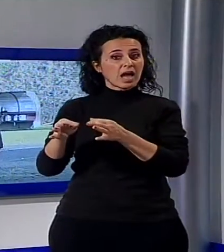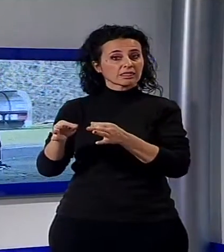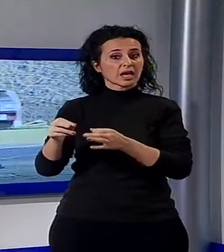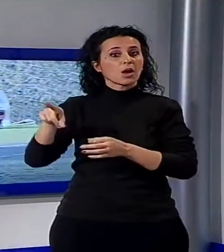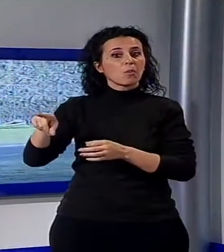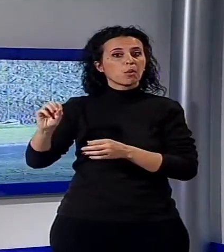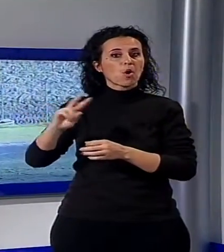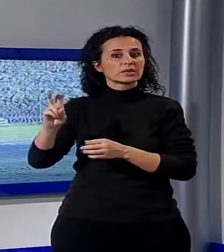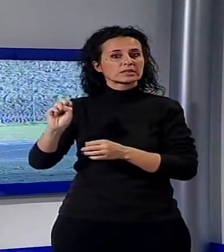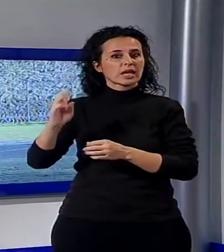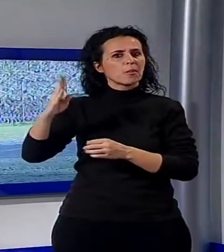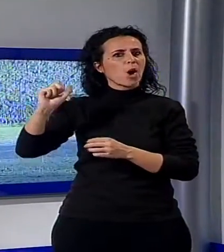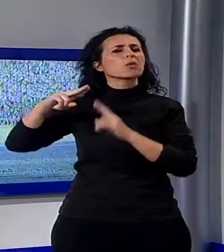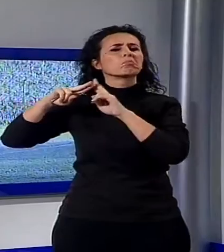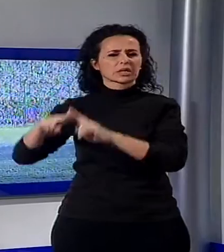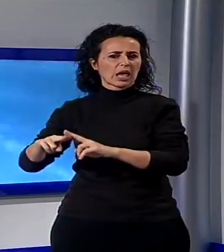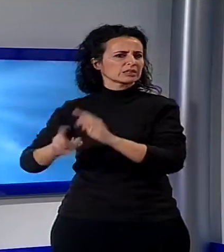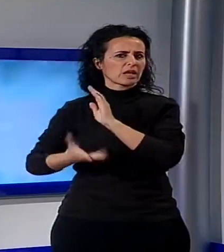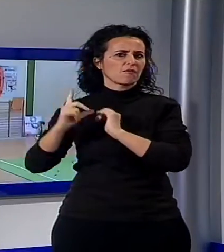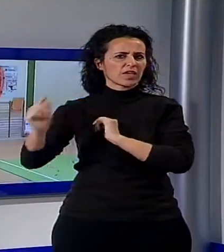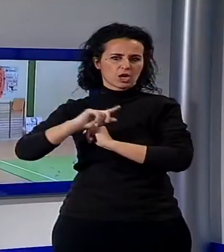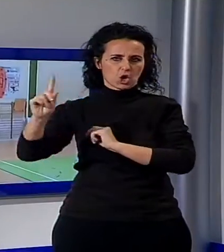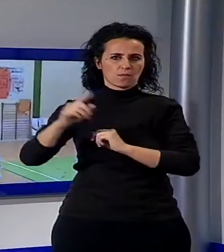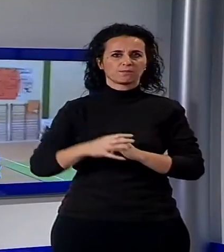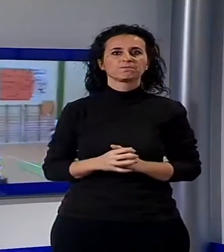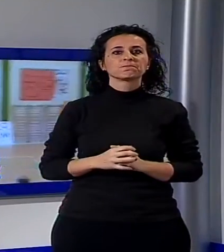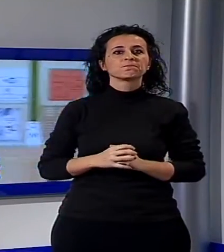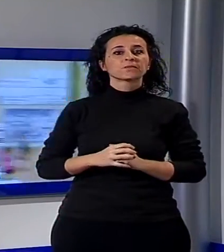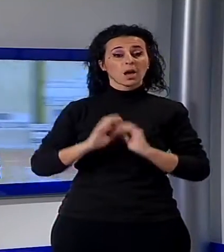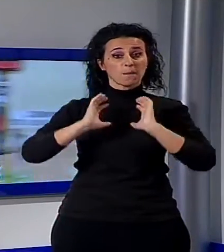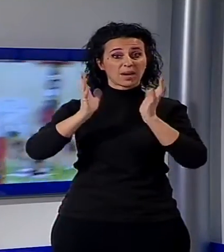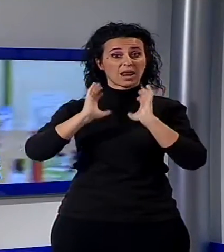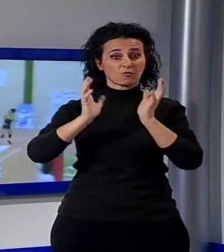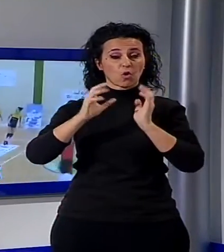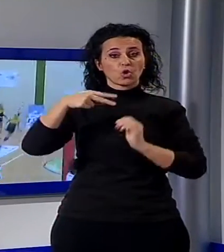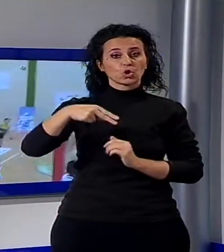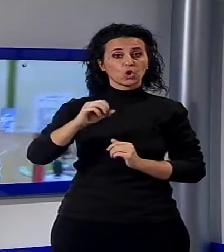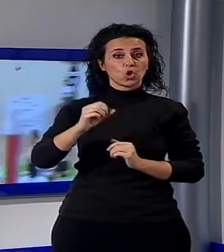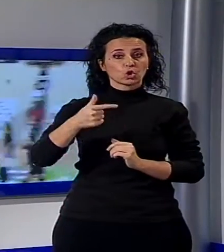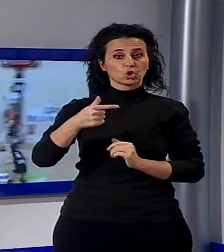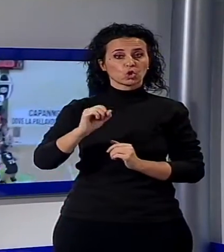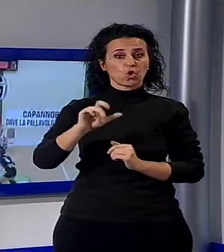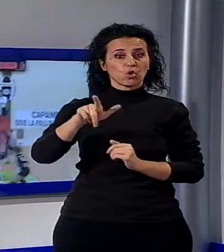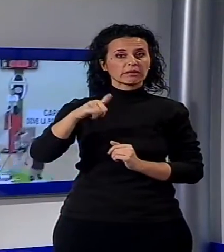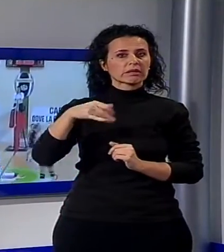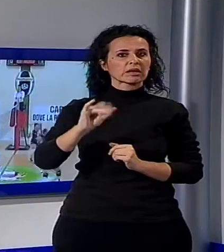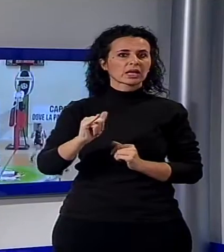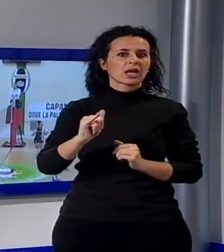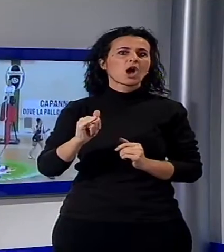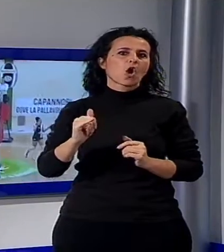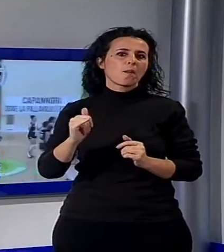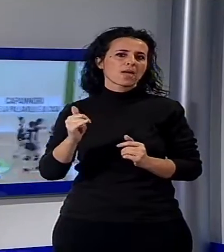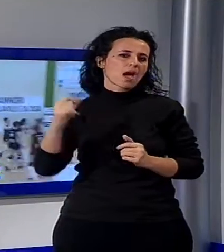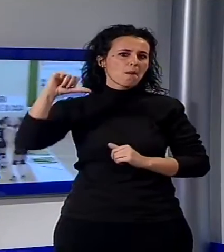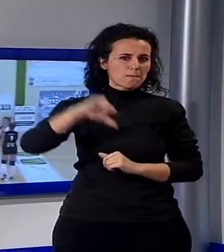Gravina, nuovo presidente della Lega Pro. Pallavolo, Lanottolini frena ma il bilancio è ok. Secca sconfitta delle